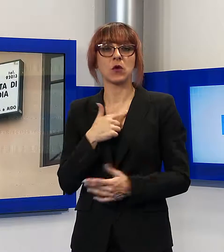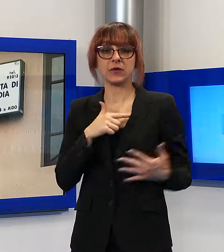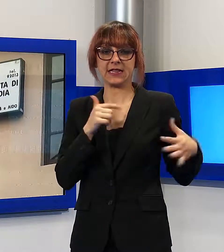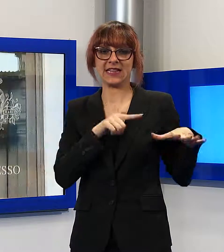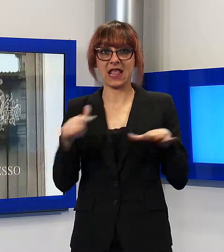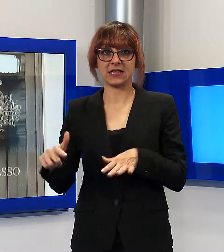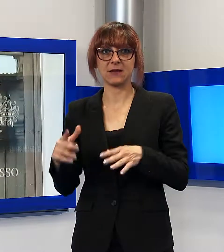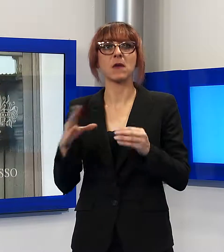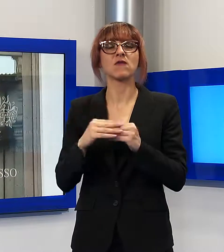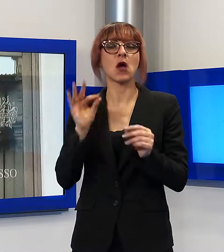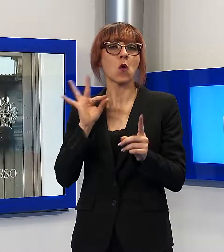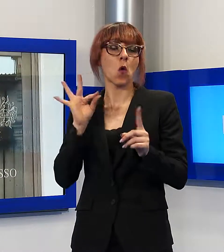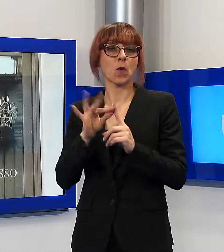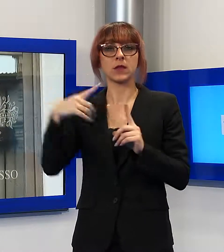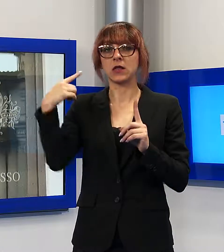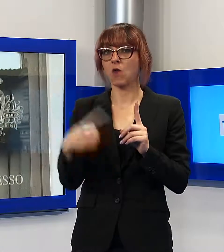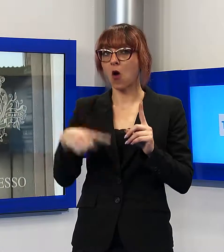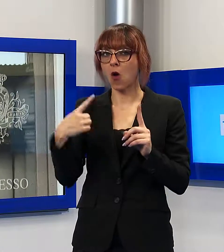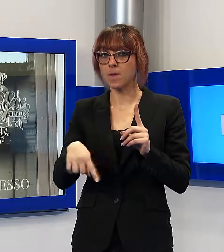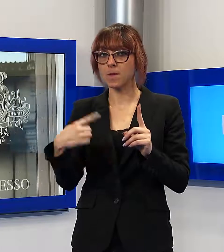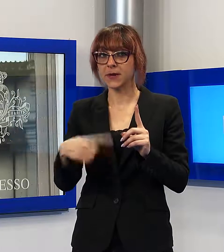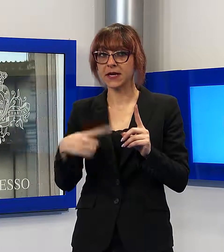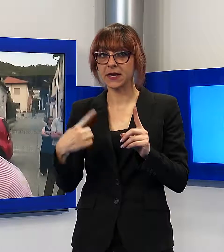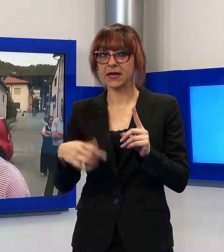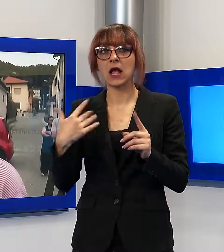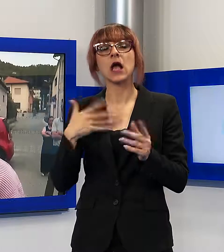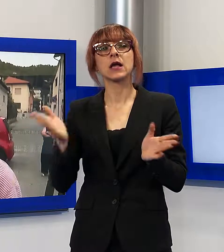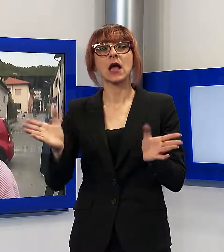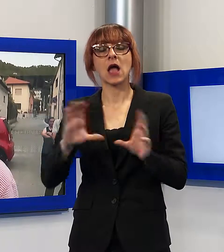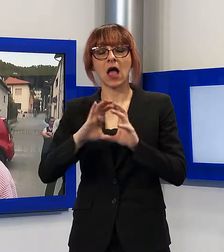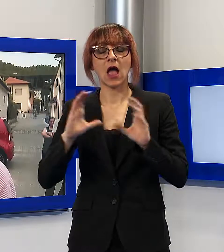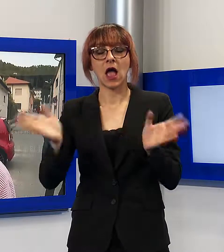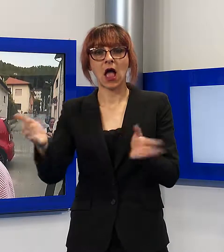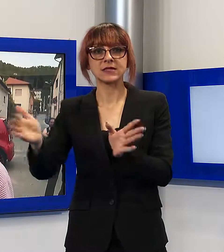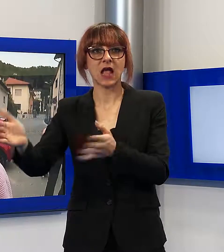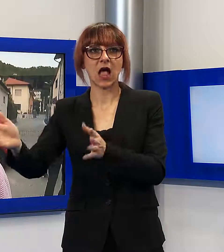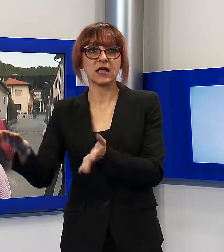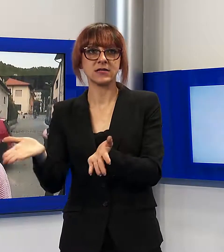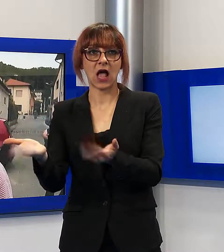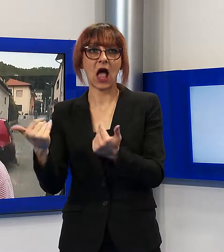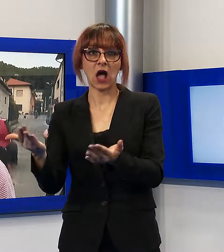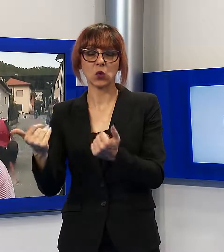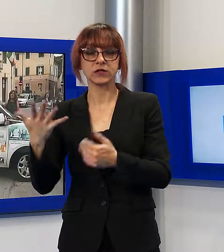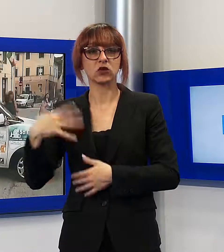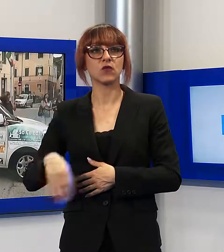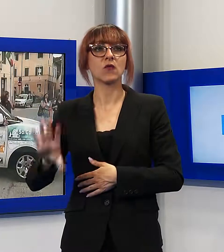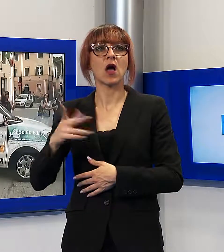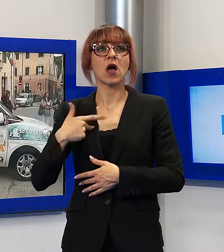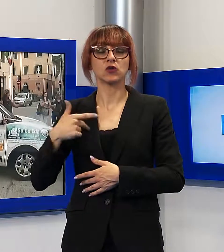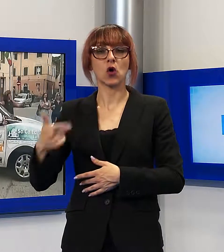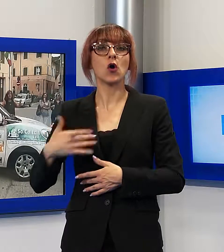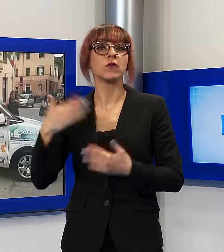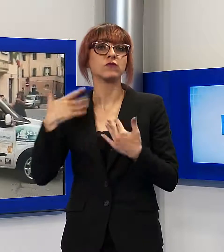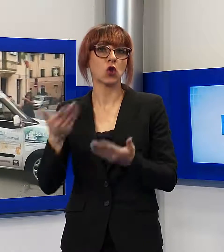questo obiettivo sia l'acquisto degli ambulatori che noi avevamo incomodato dal comune che ora sono